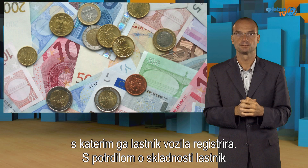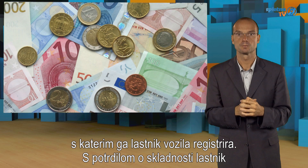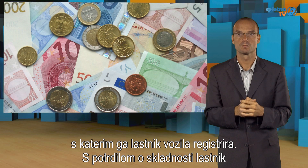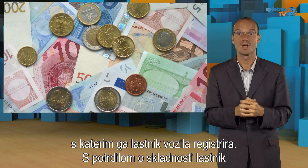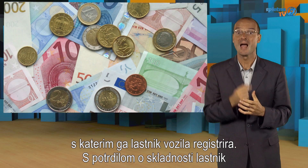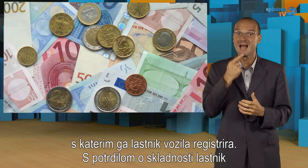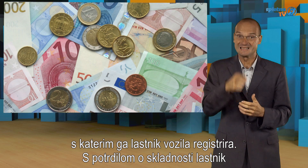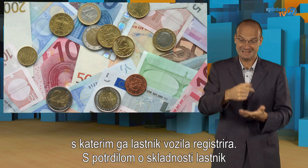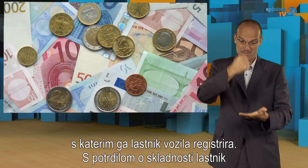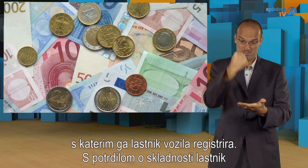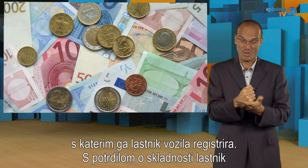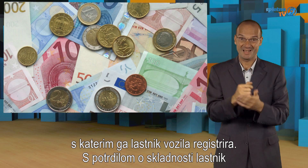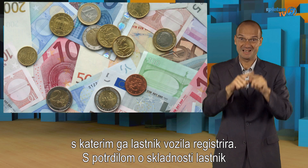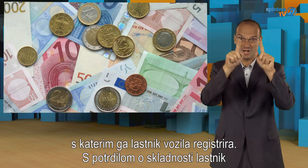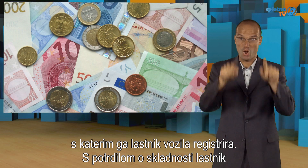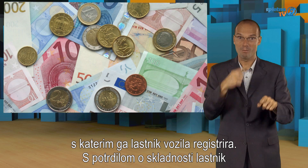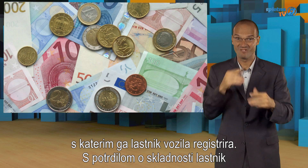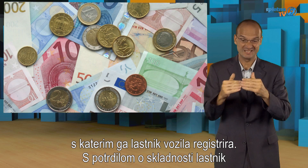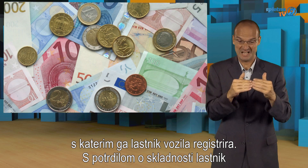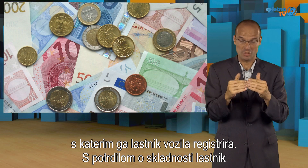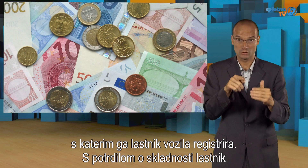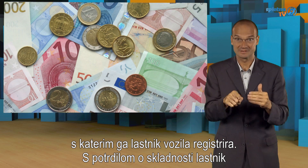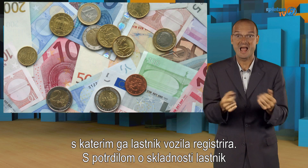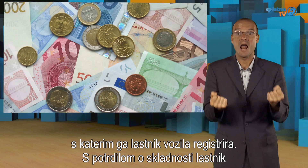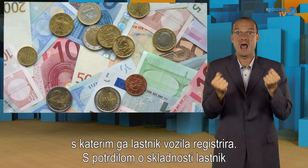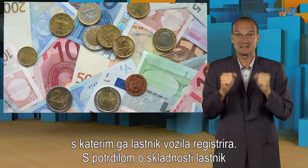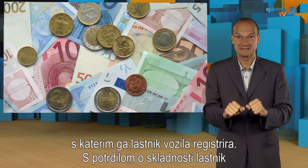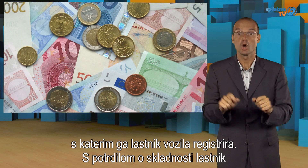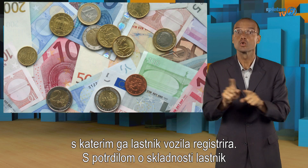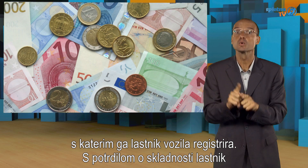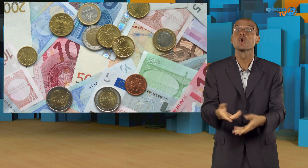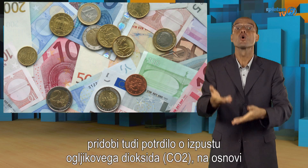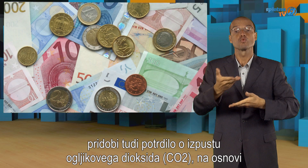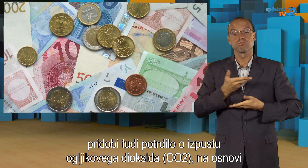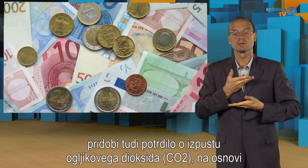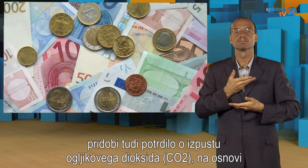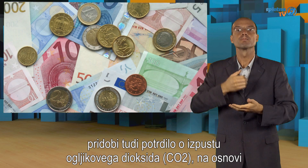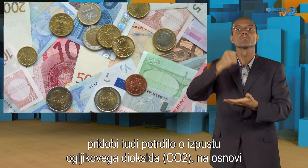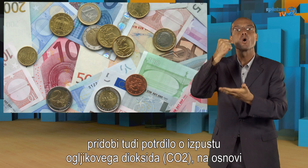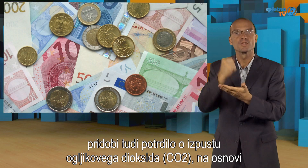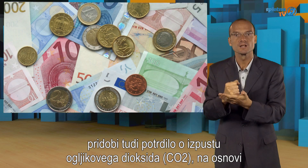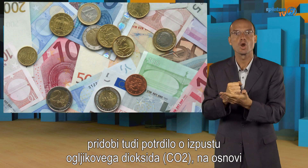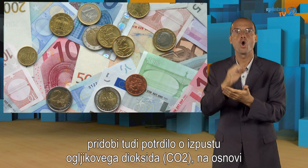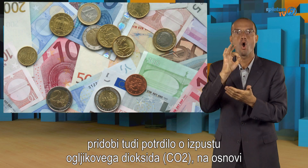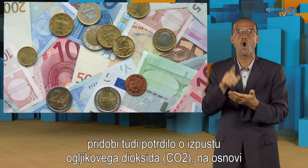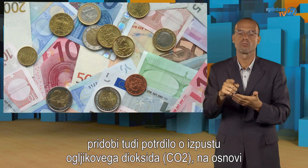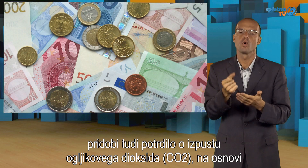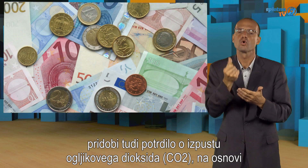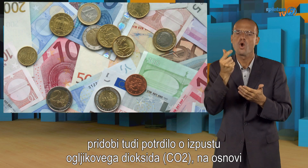S potrdilom o skladnosti lastnik pridobi tudi potrdilo o izpustu oglikovega dioksida, na osnovi katerega